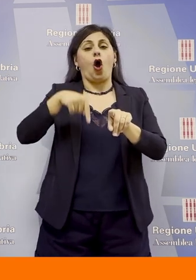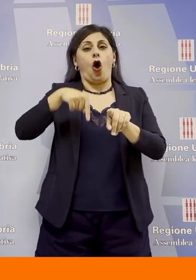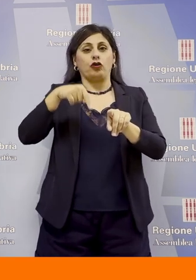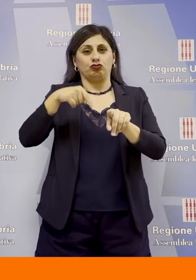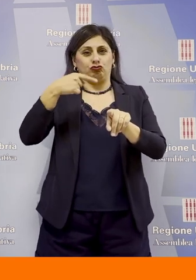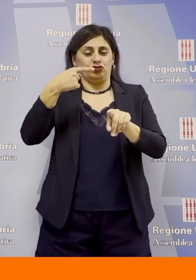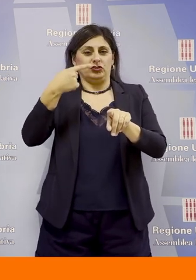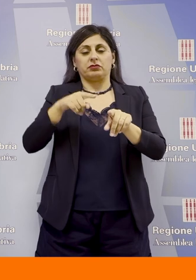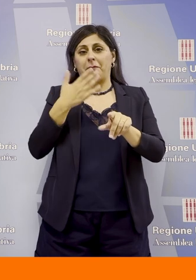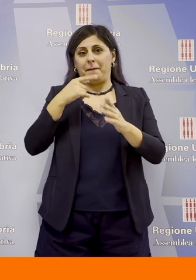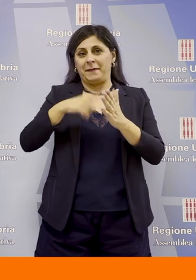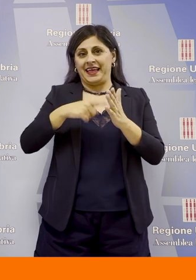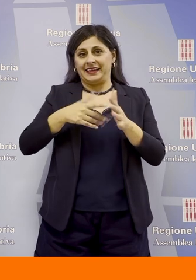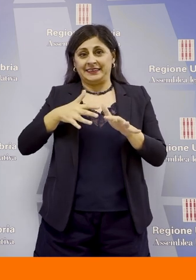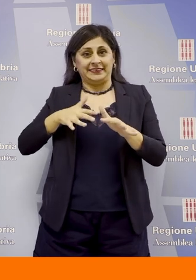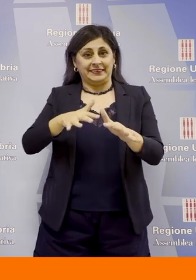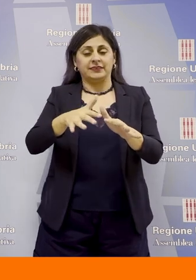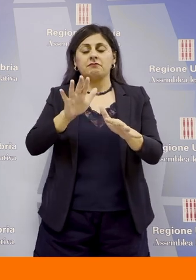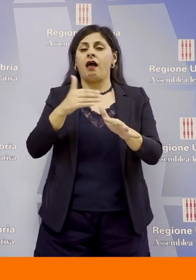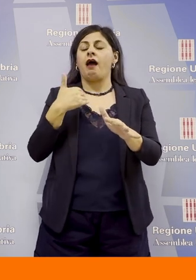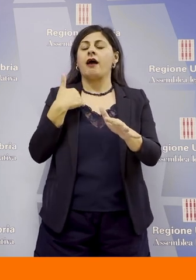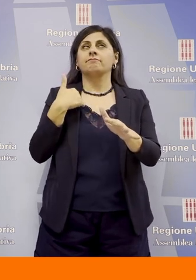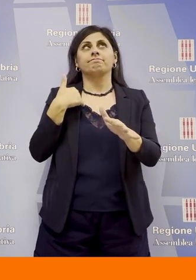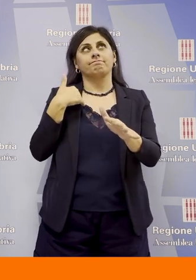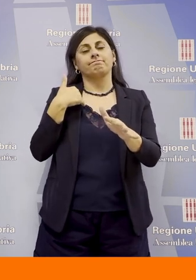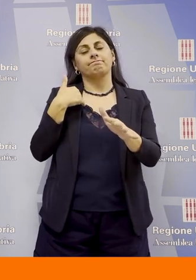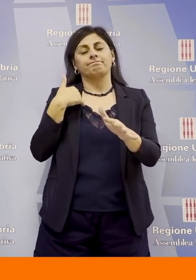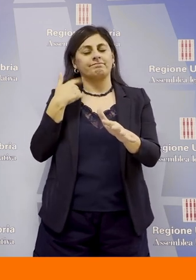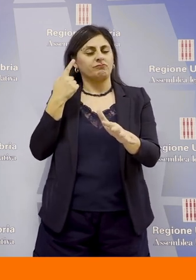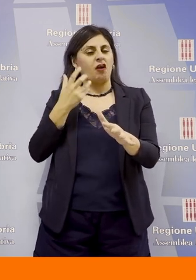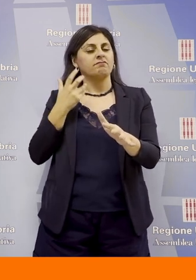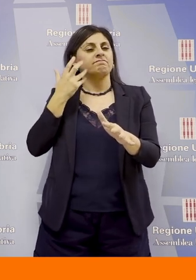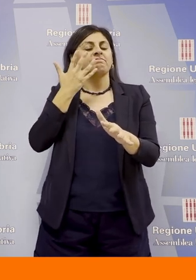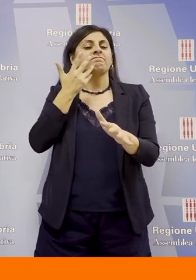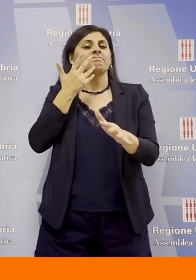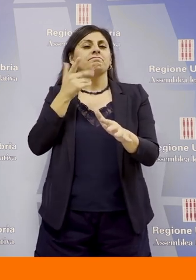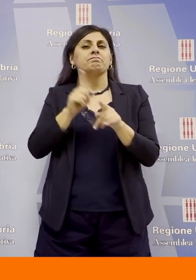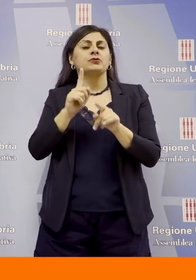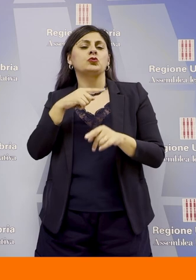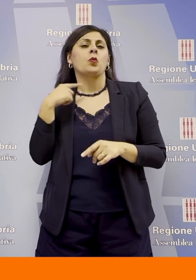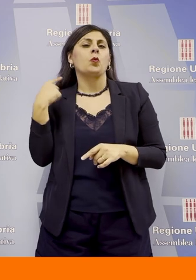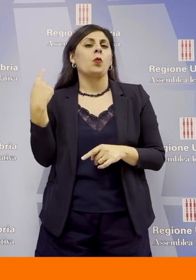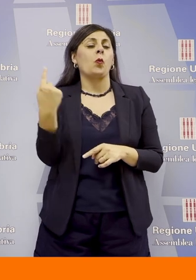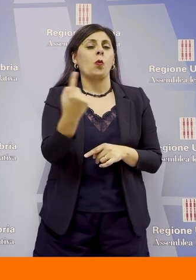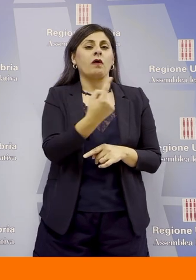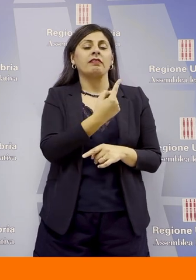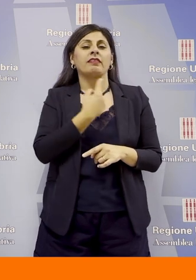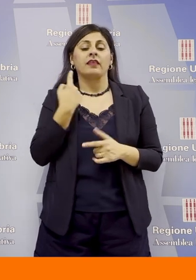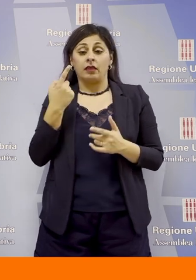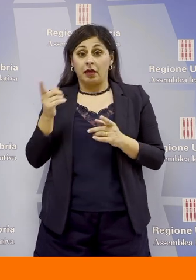infatti di pochi mesi. Ma ho l'ambizione, che spero sia condivisa da tutti voi, di non far passare intimamente queste